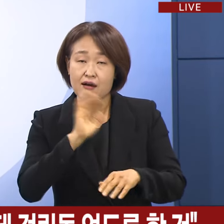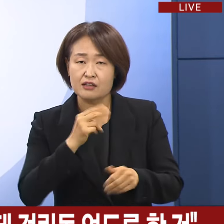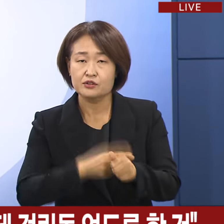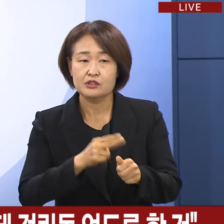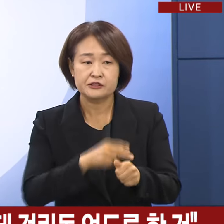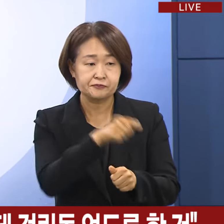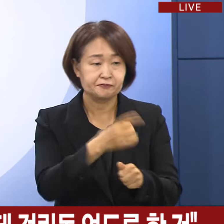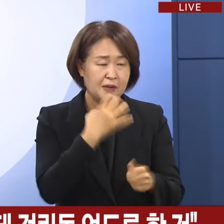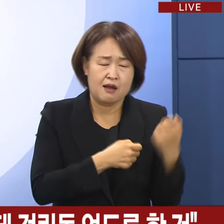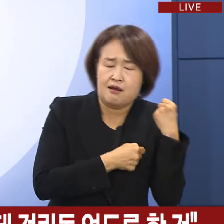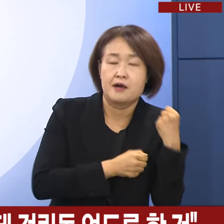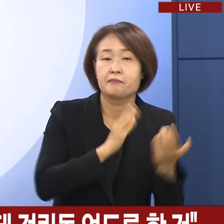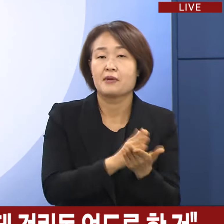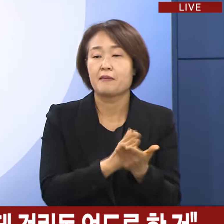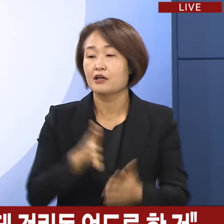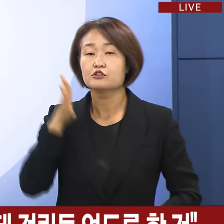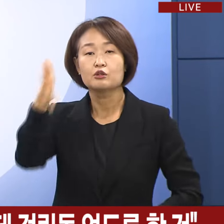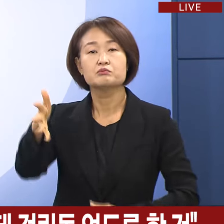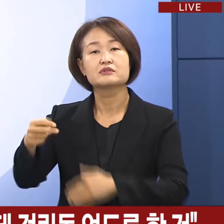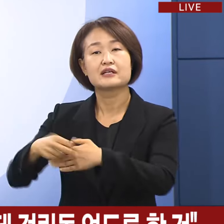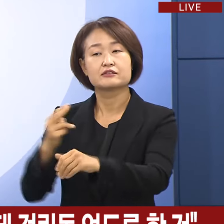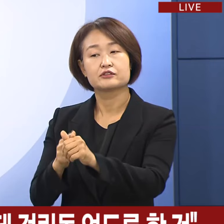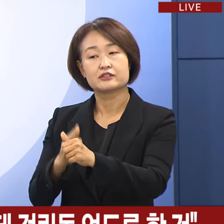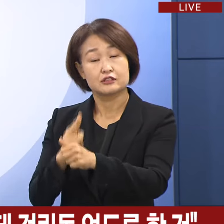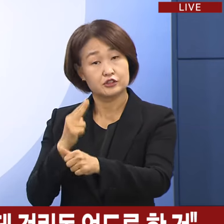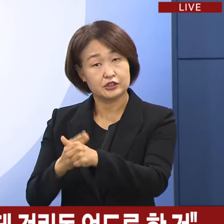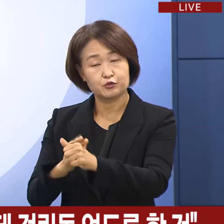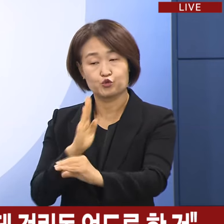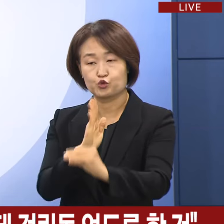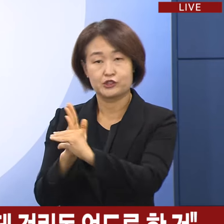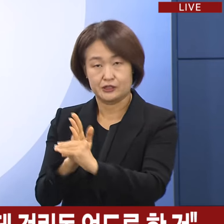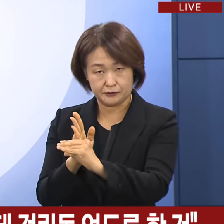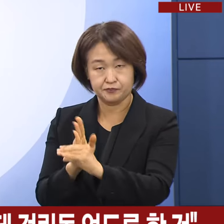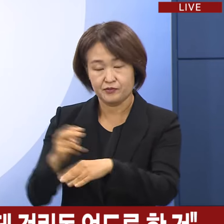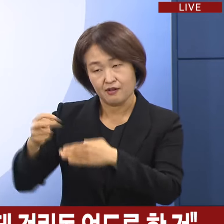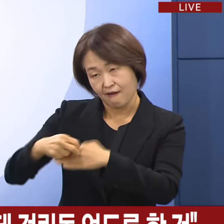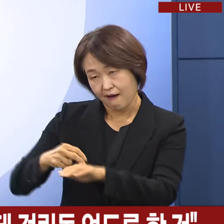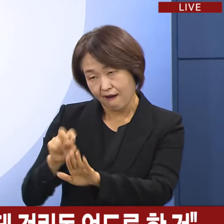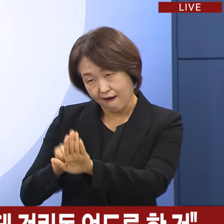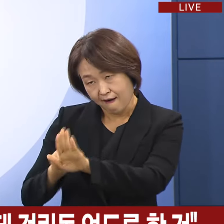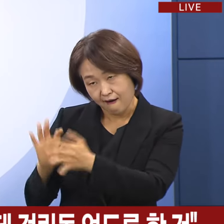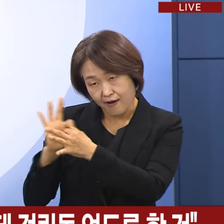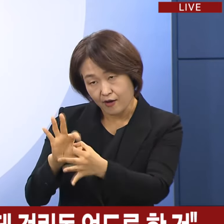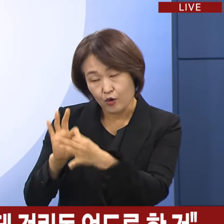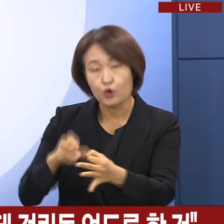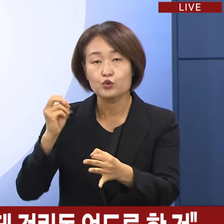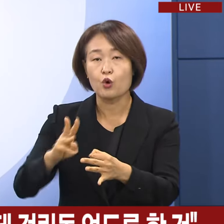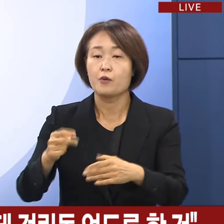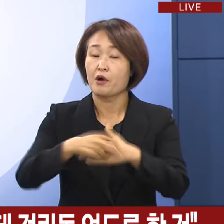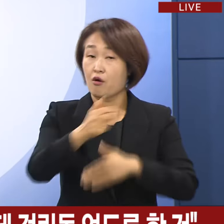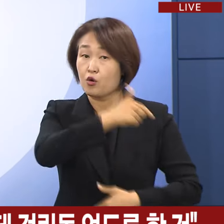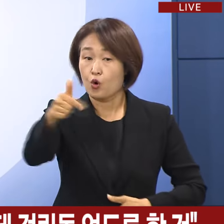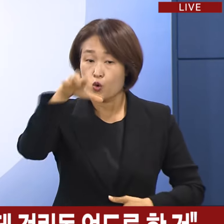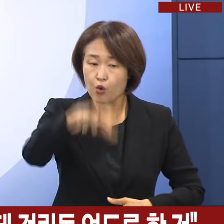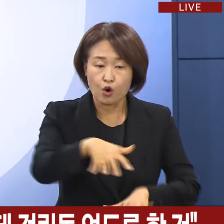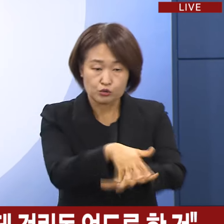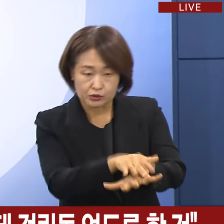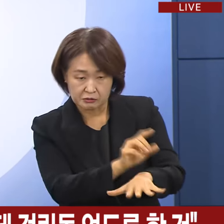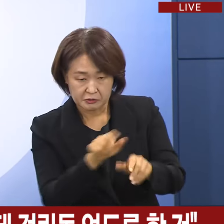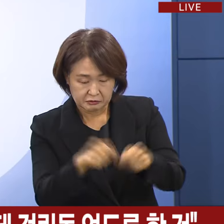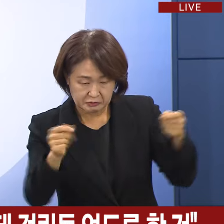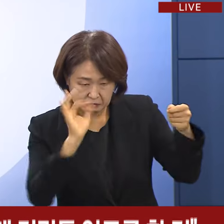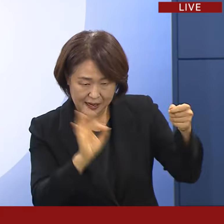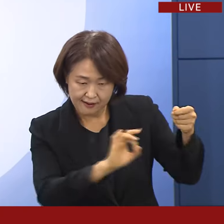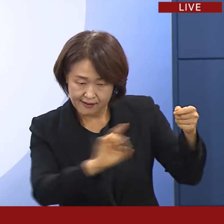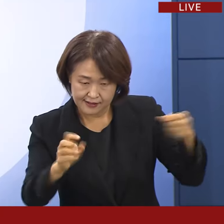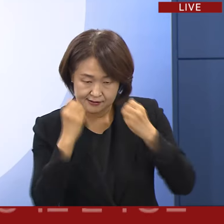의존도를 낮추고 전문의 중심으로 운영할 수 있도록 상급종합병원 운영구조도 혁신하겠습니다.